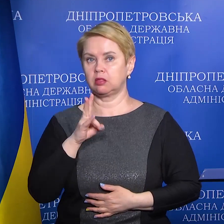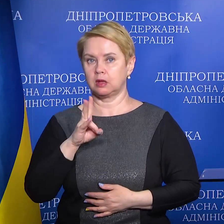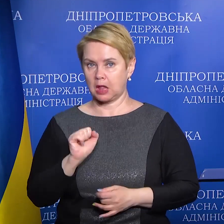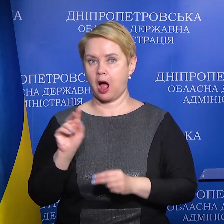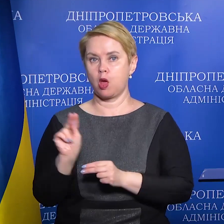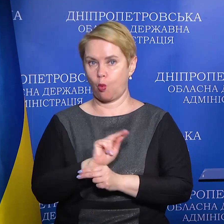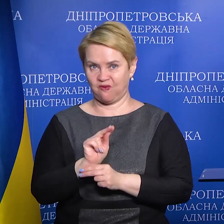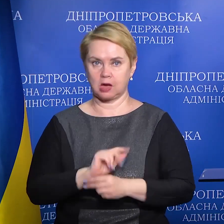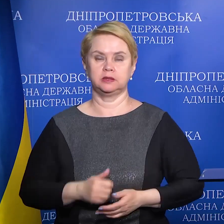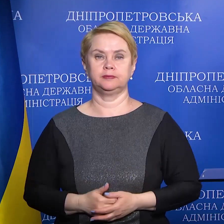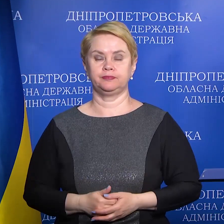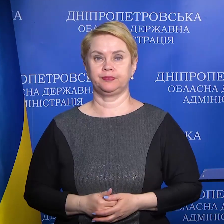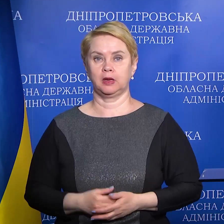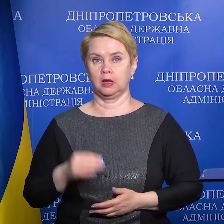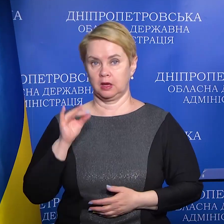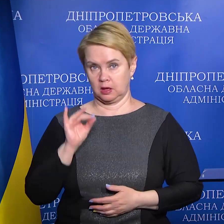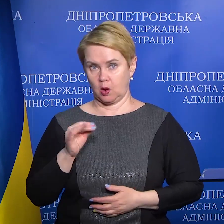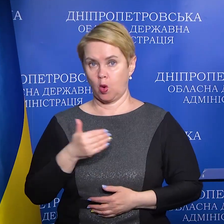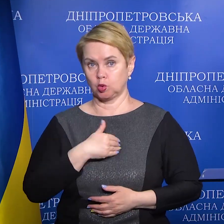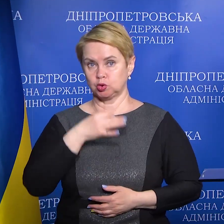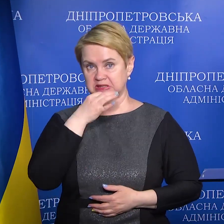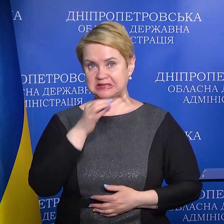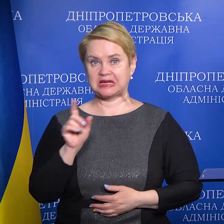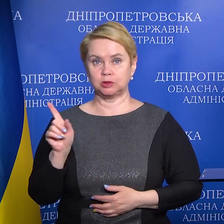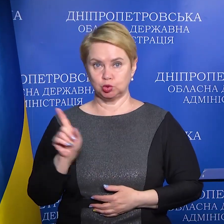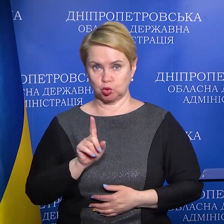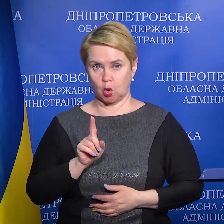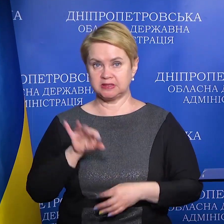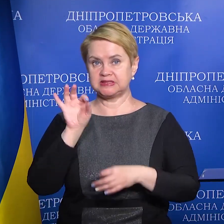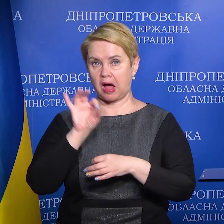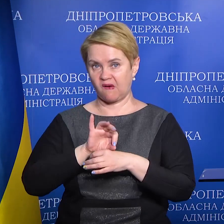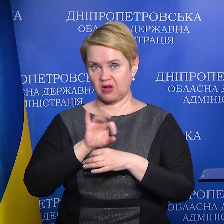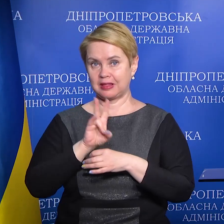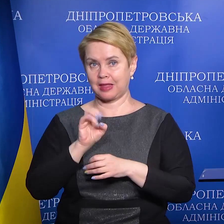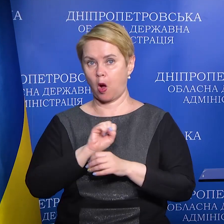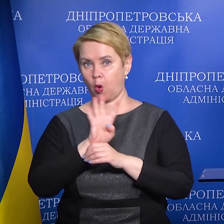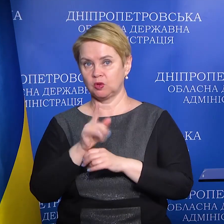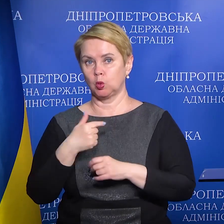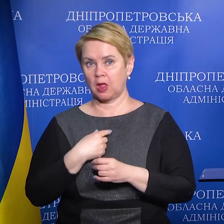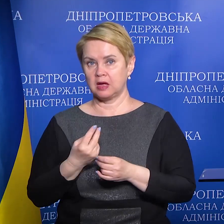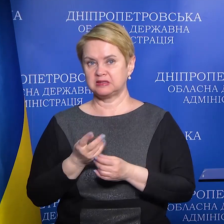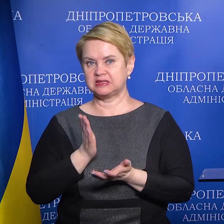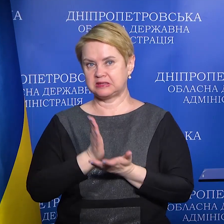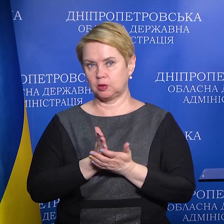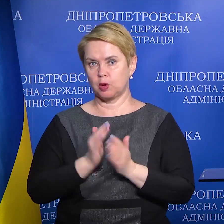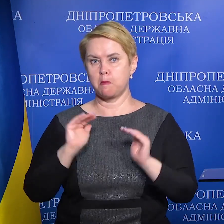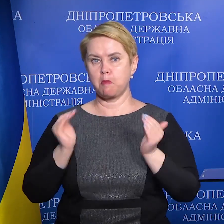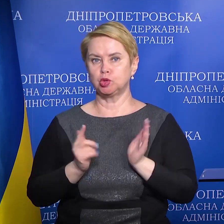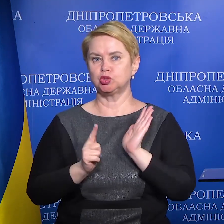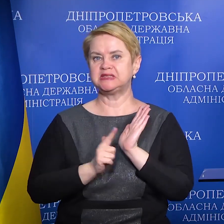лікуванні. І хочу сказати, що захворюваность на ковід у нас становить менше